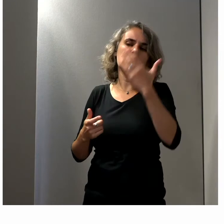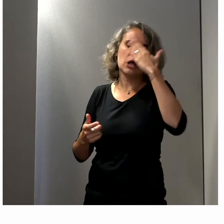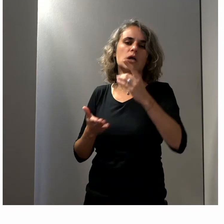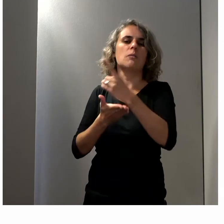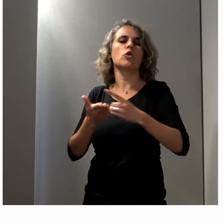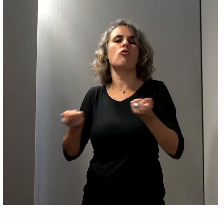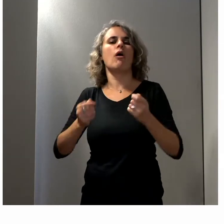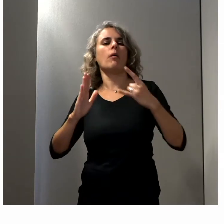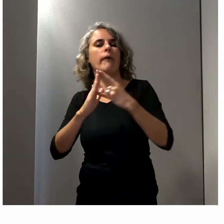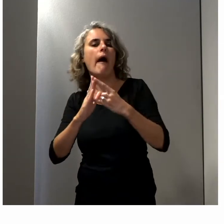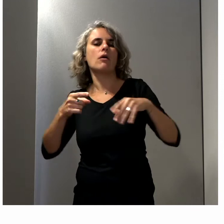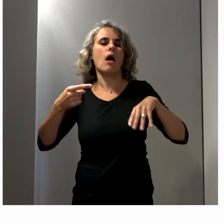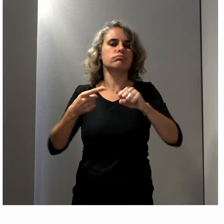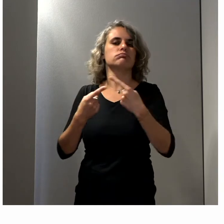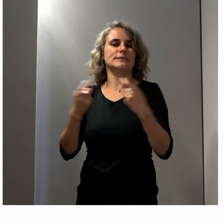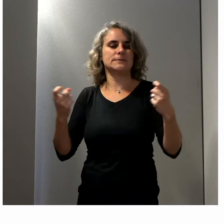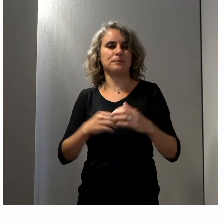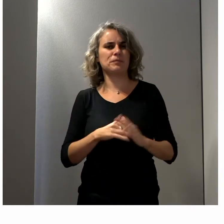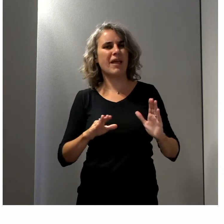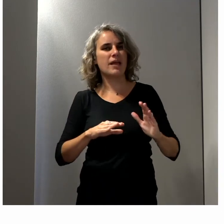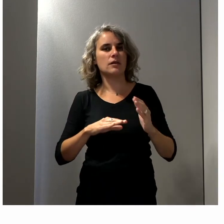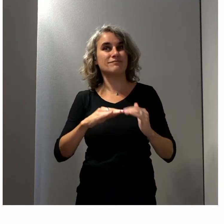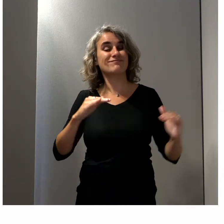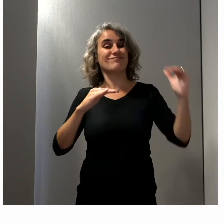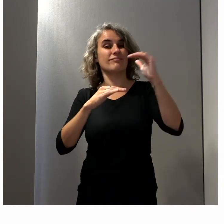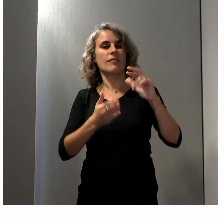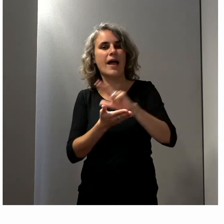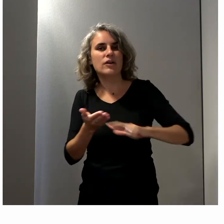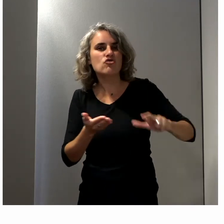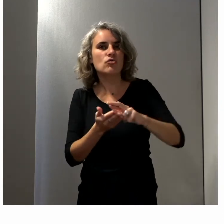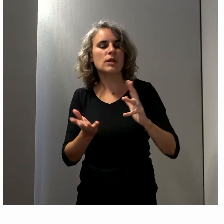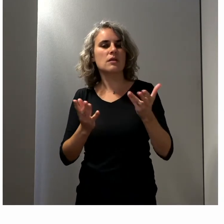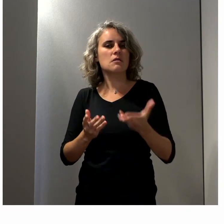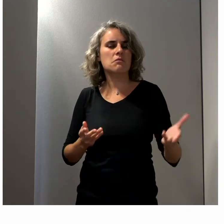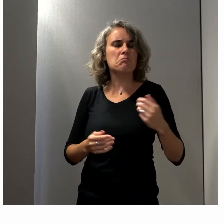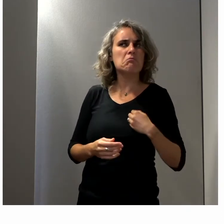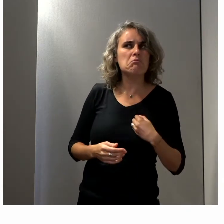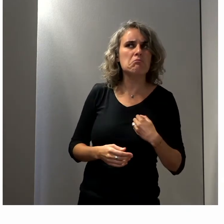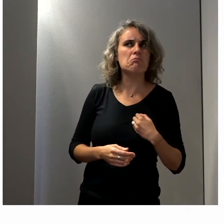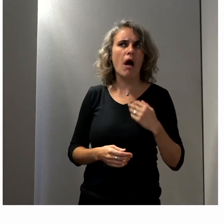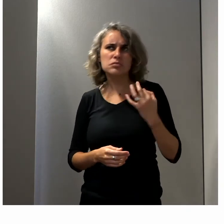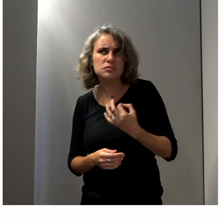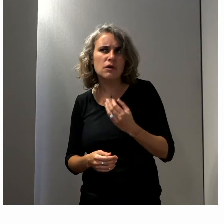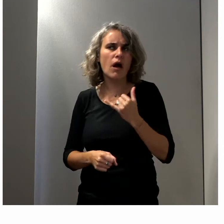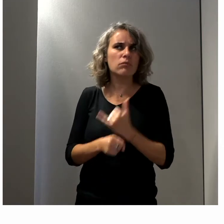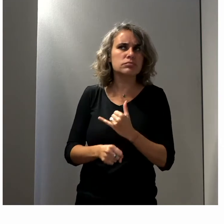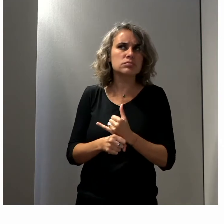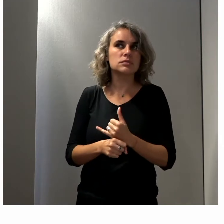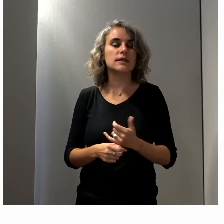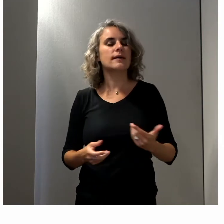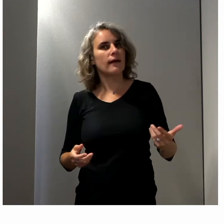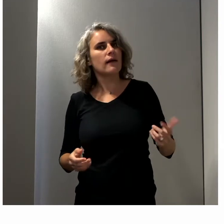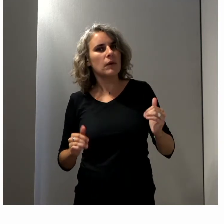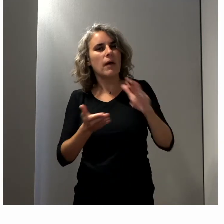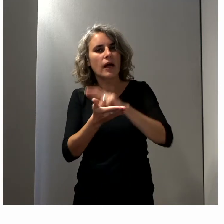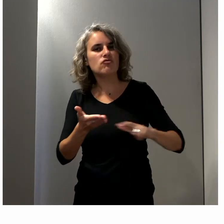des MDPH. Et pour la région, ça paraît moins naturel. Et pourtant, quand on regarde les compétences d'une